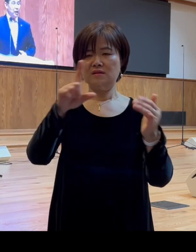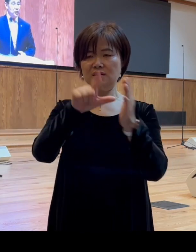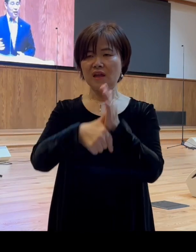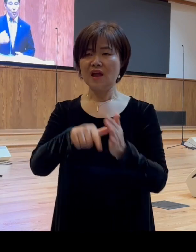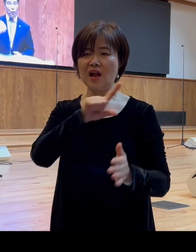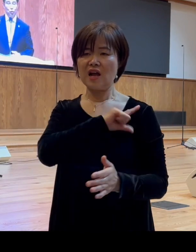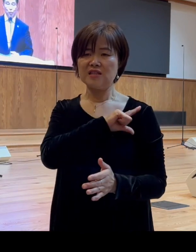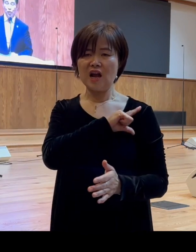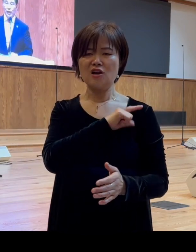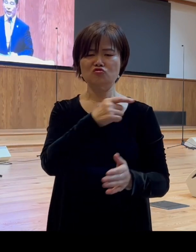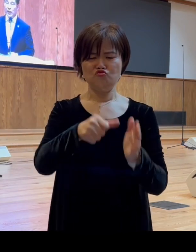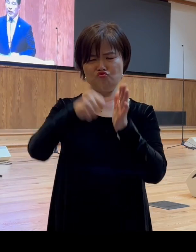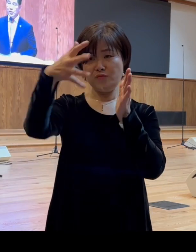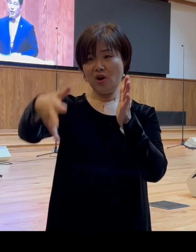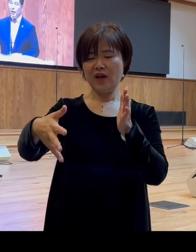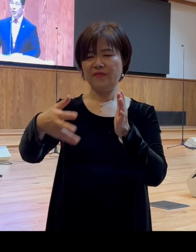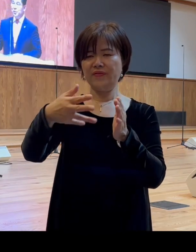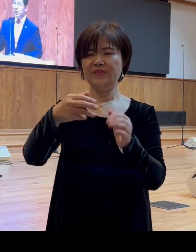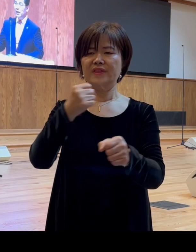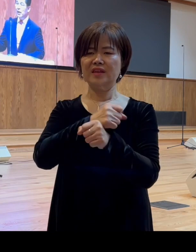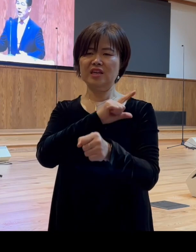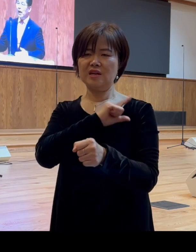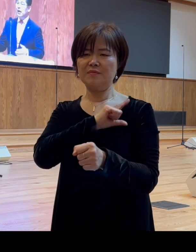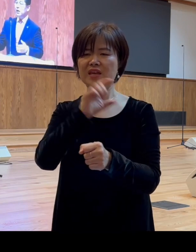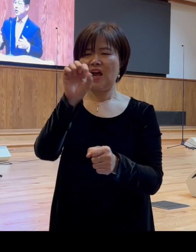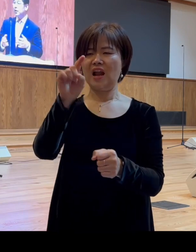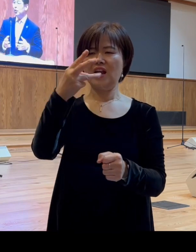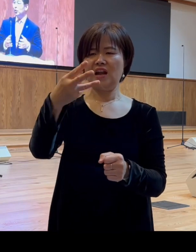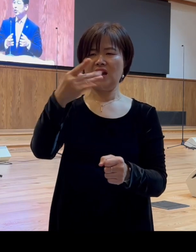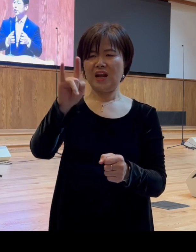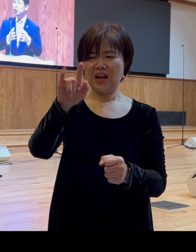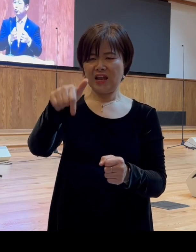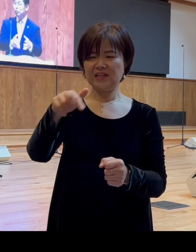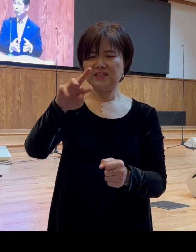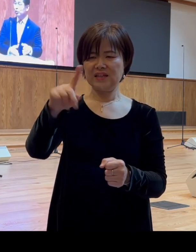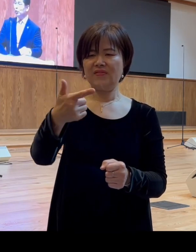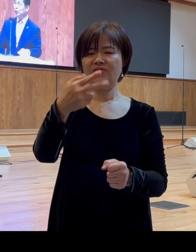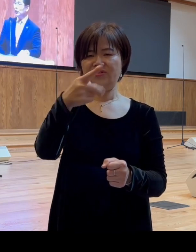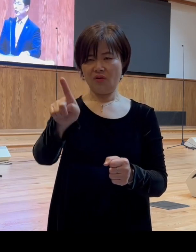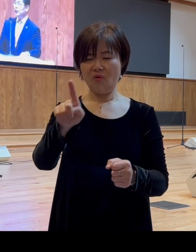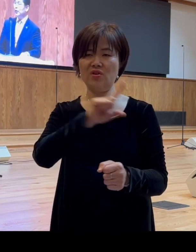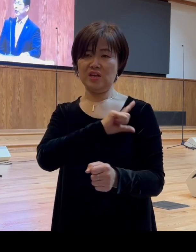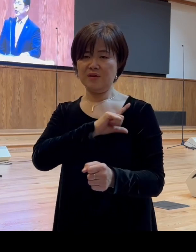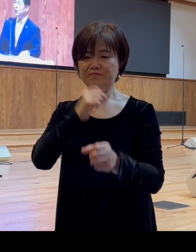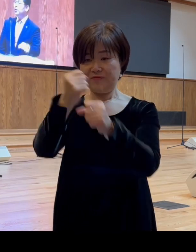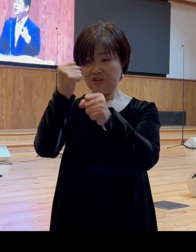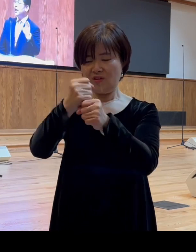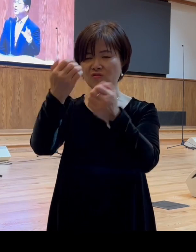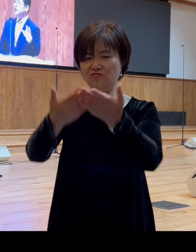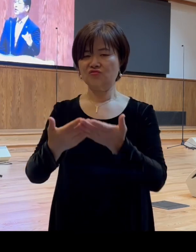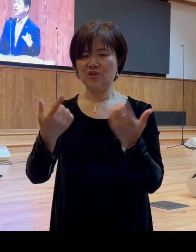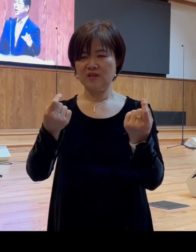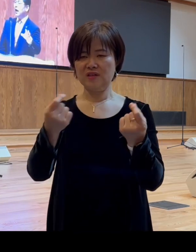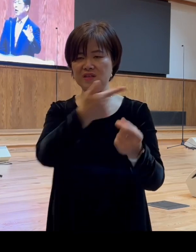유명한 헬라식 이름인 알렉산더를 지어주었을 정도로 그럼 그 대제사장 가문이